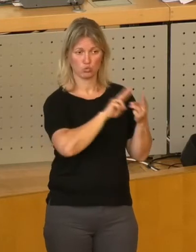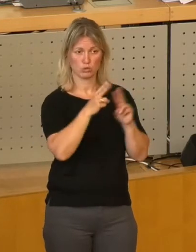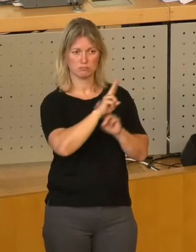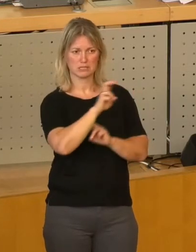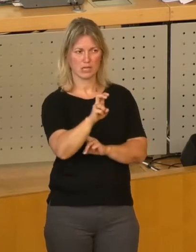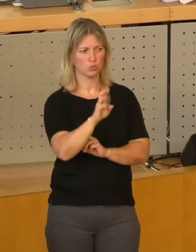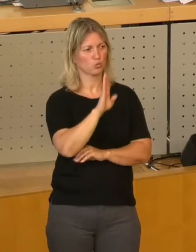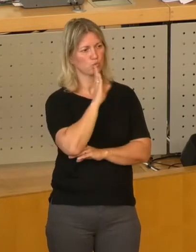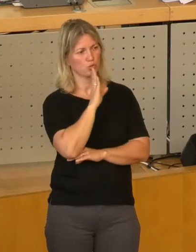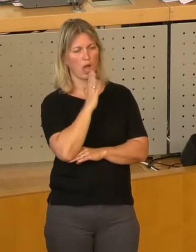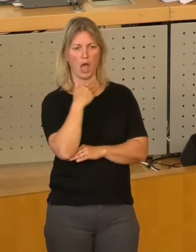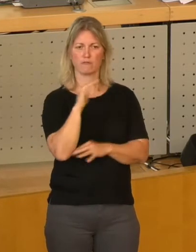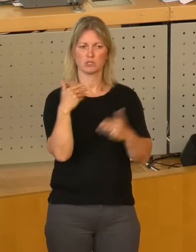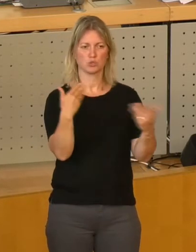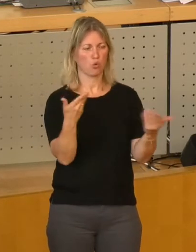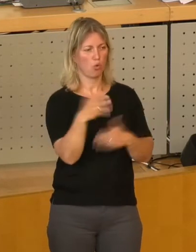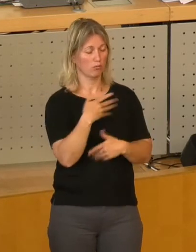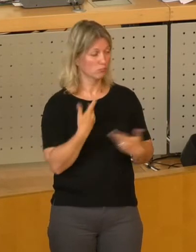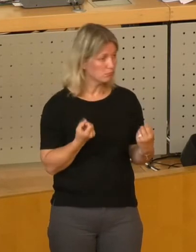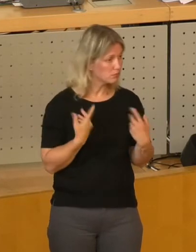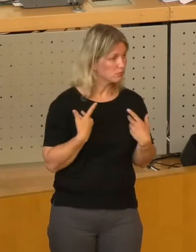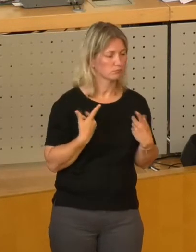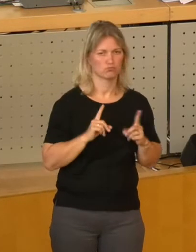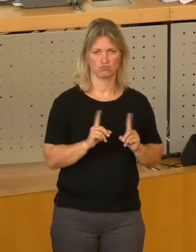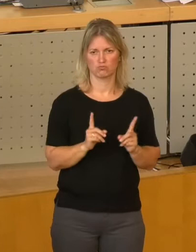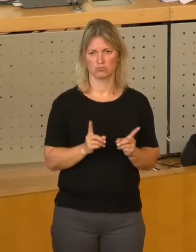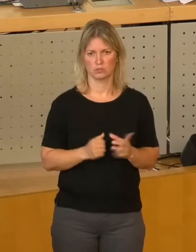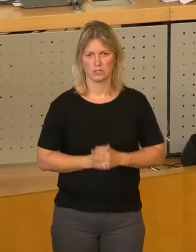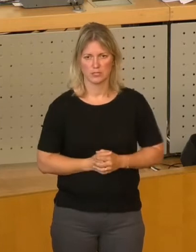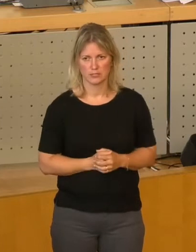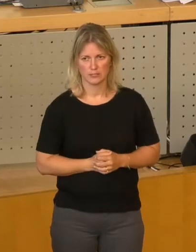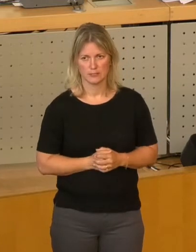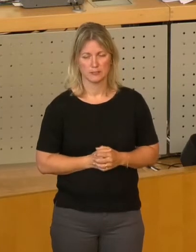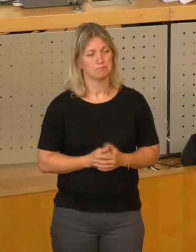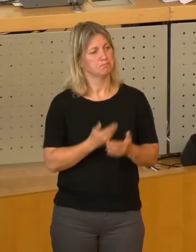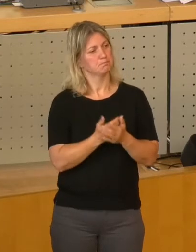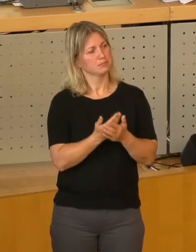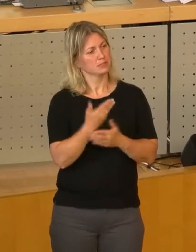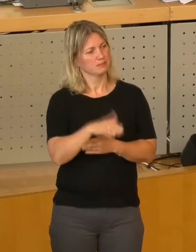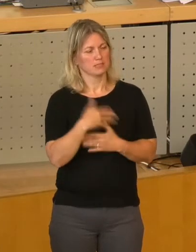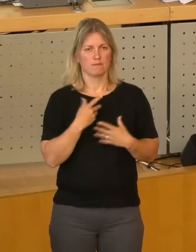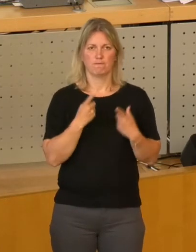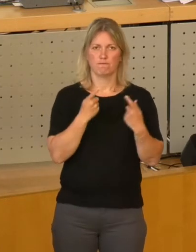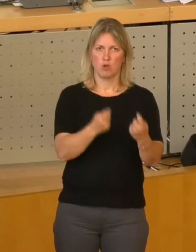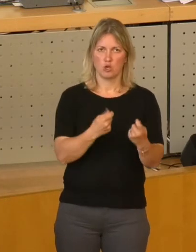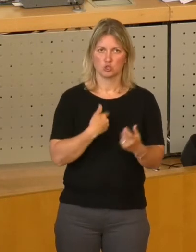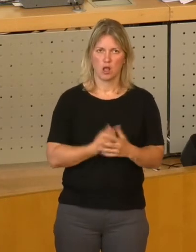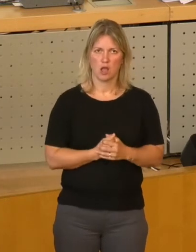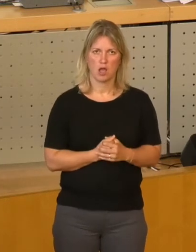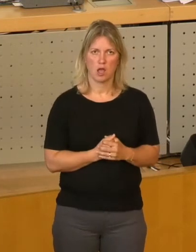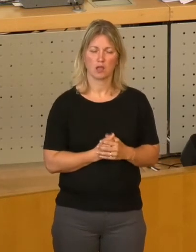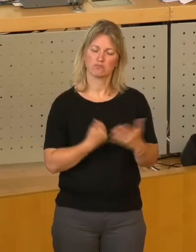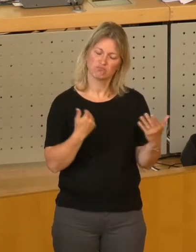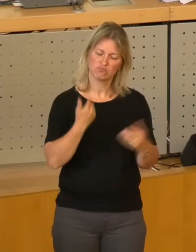vollkommen am Stadtrat vorbei passieren. Und deswegen haben wir ja vorgeschlagen, dass wir